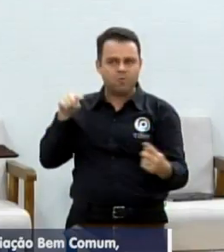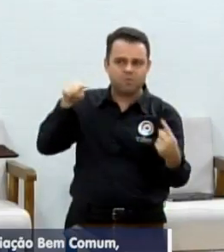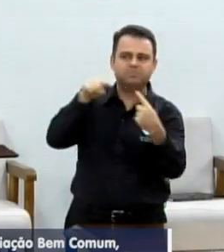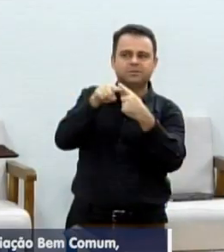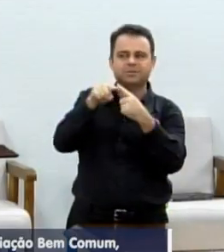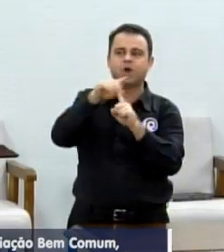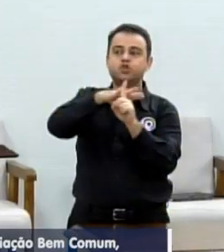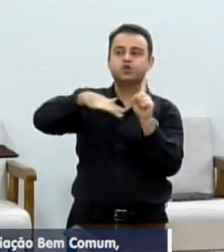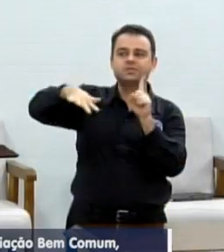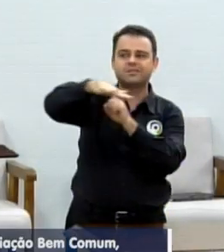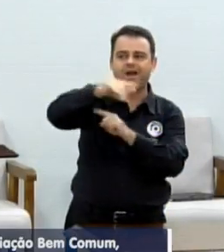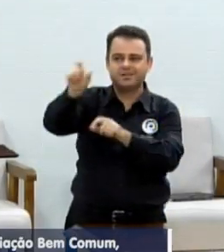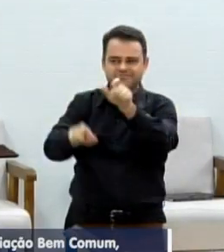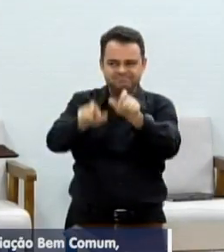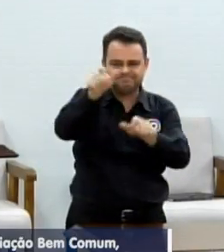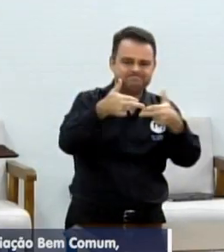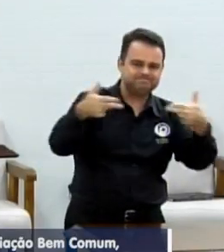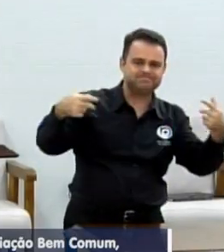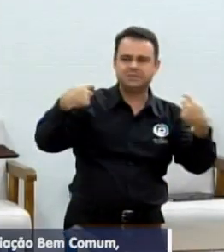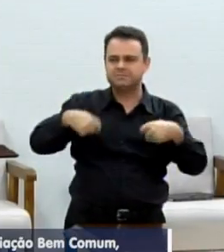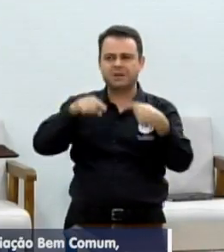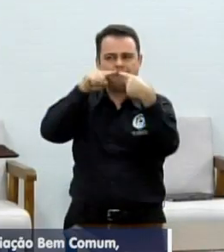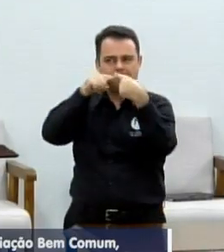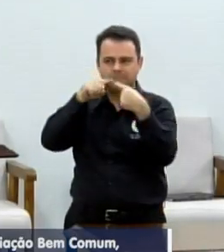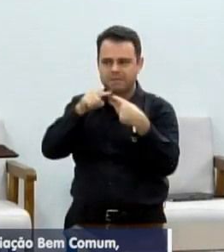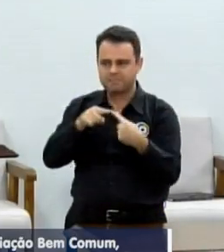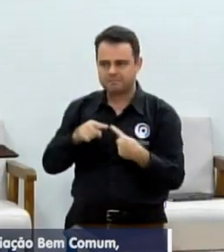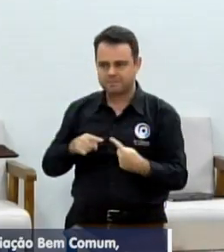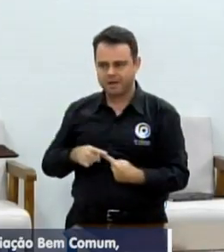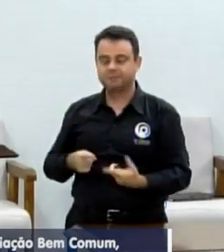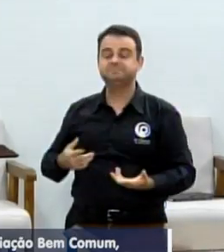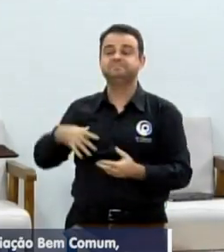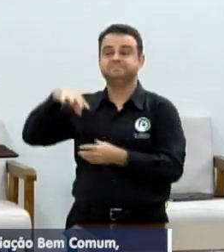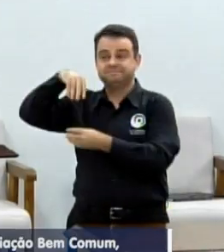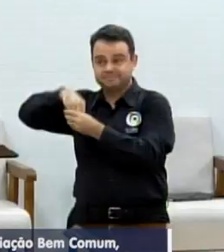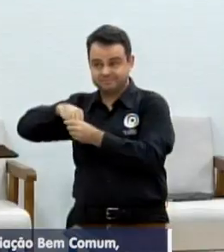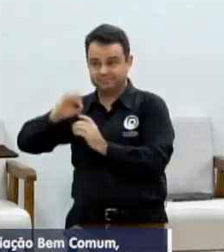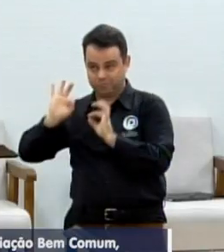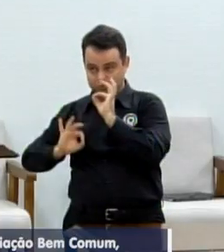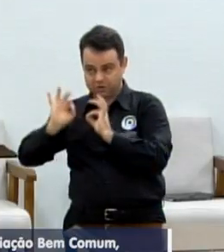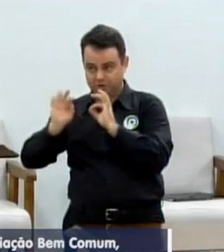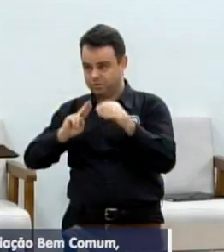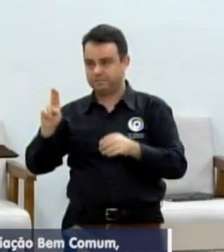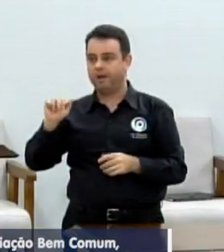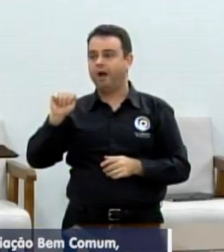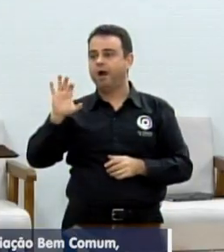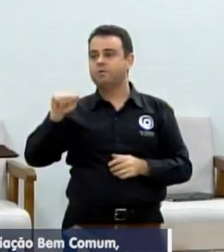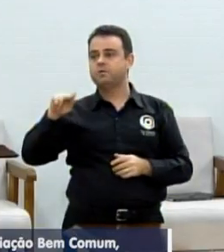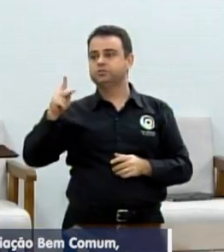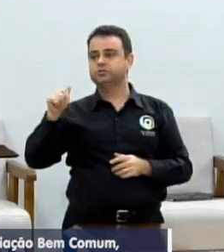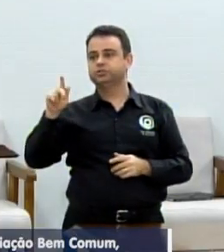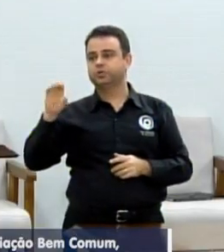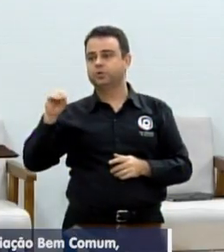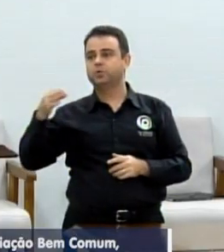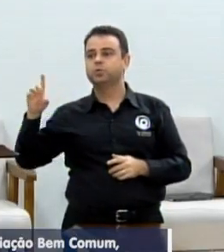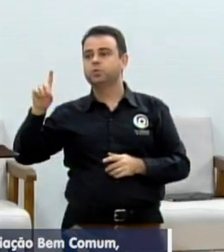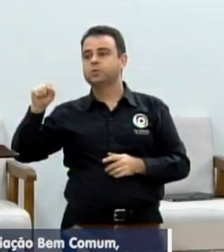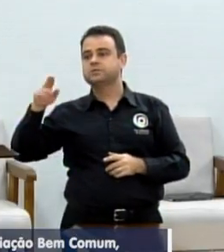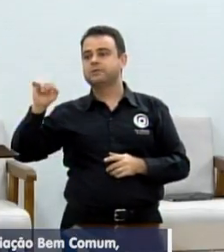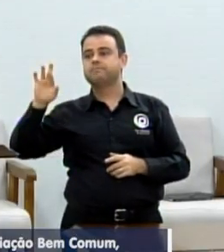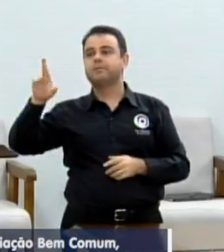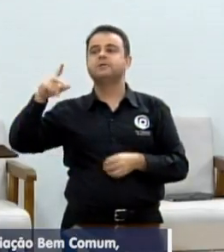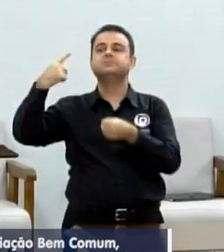hoje nós desenvolvemos esse trabalho do Aconchego do Saber e do Dizer lá na cidade de Palestina,